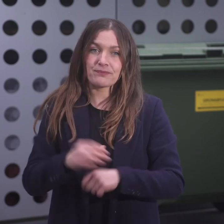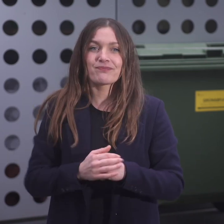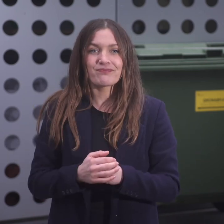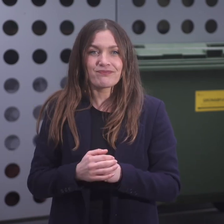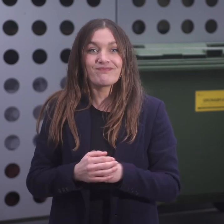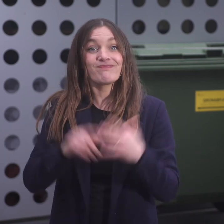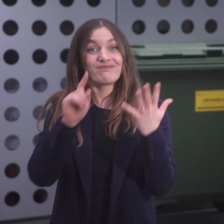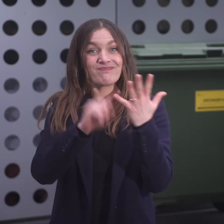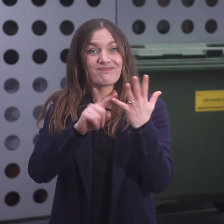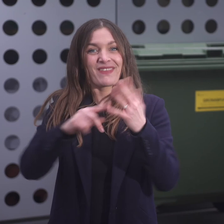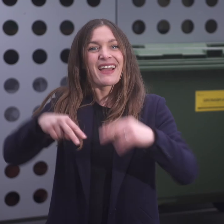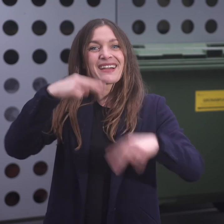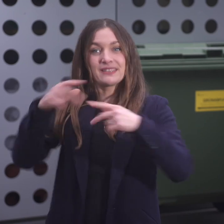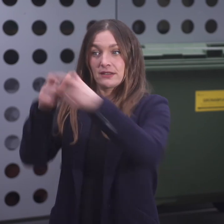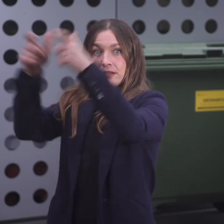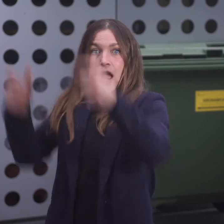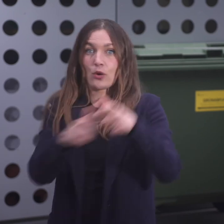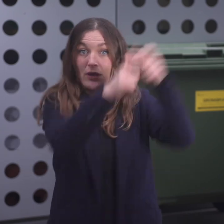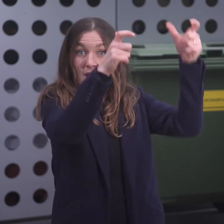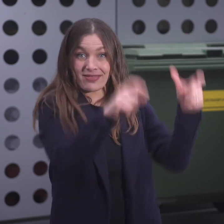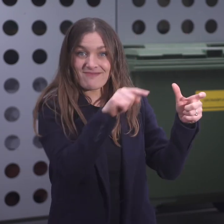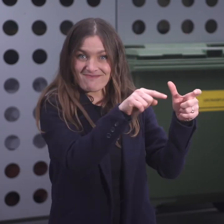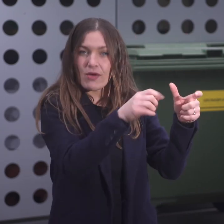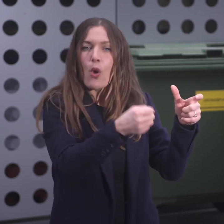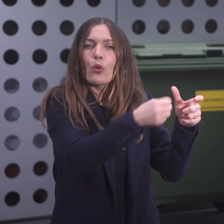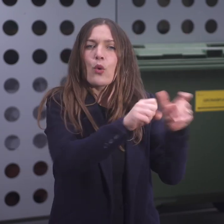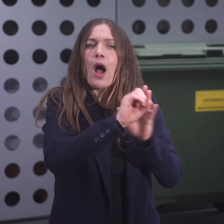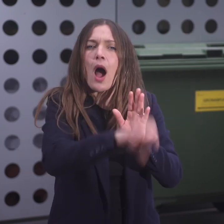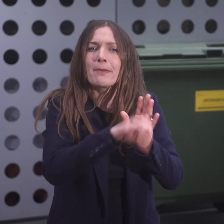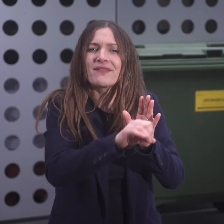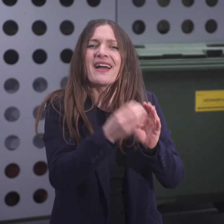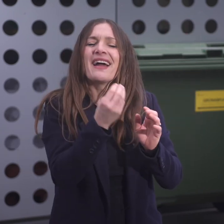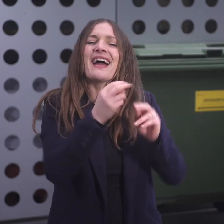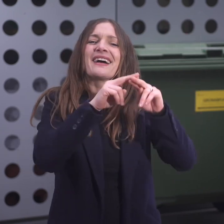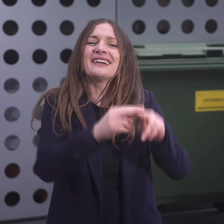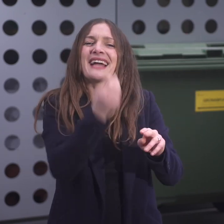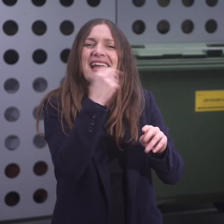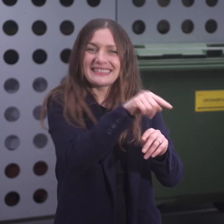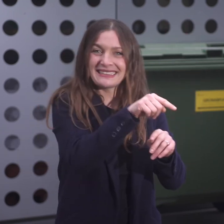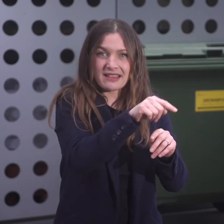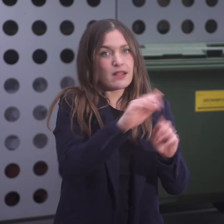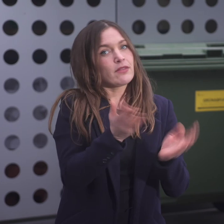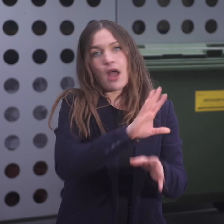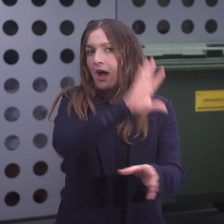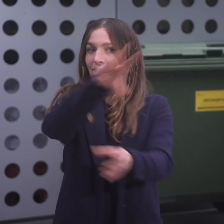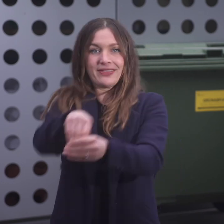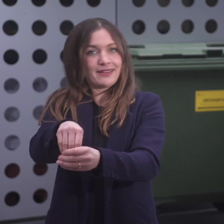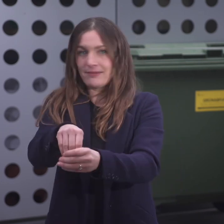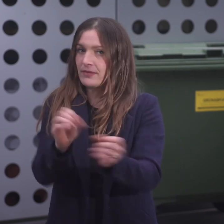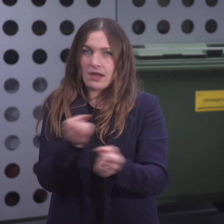Auch Küchen- und Rüstabfälle sowie Speisereste aus Gewerbebetrieben gehören nicht ins